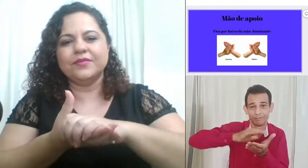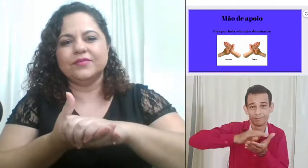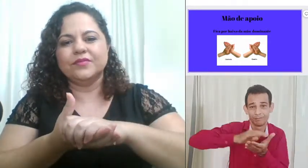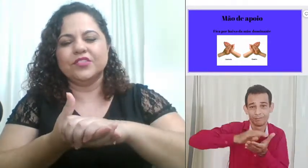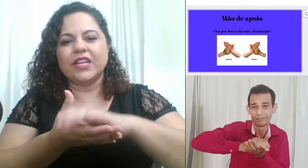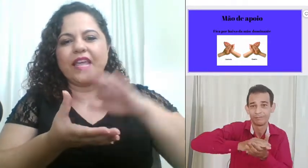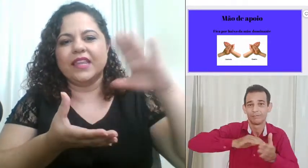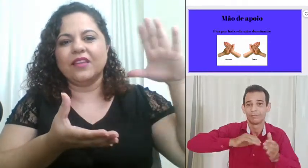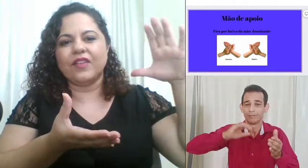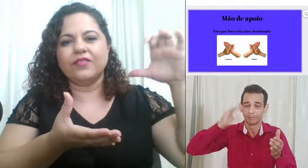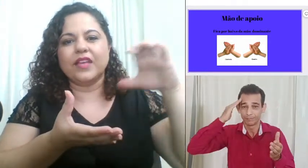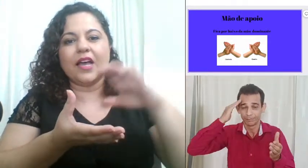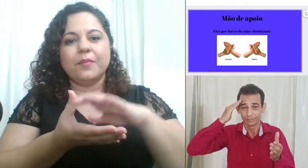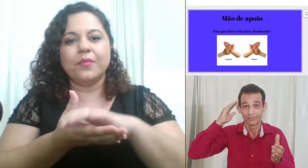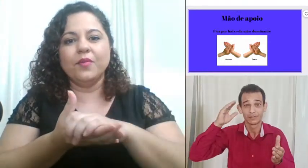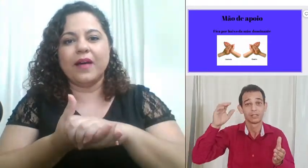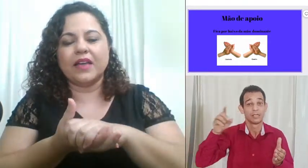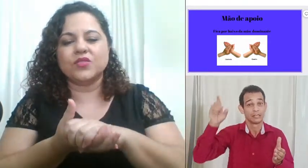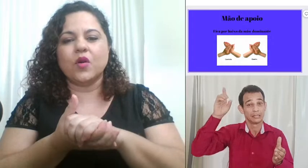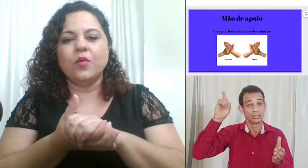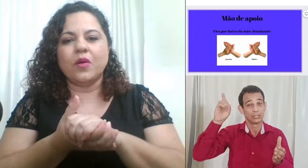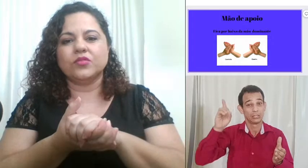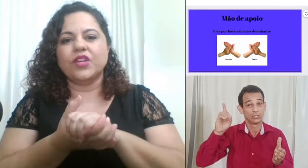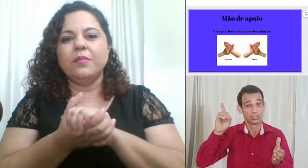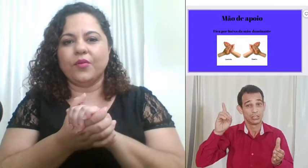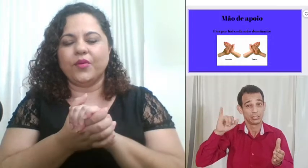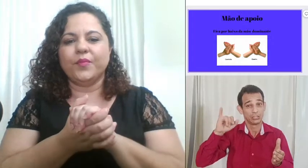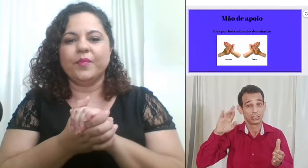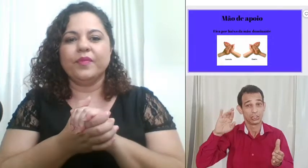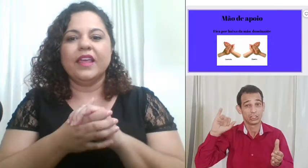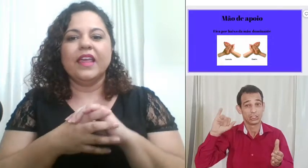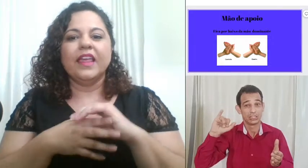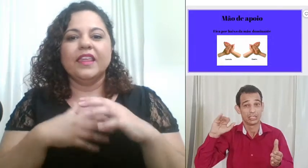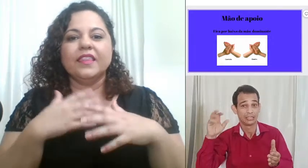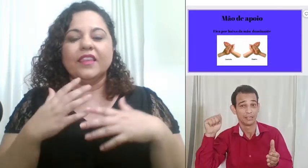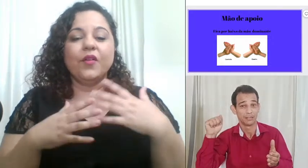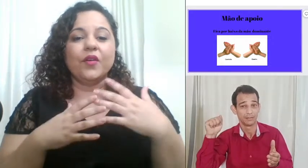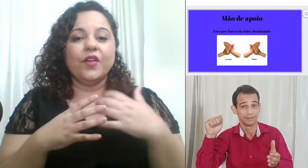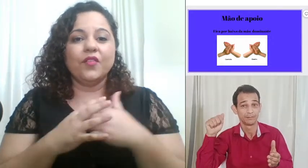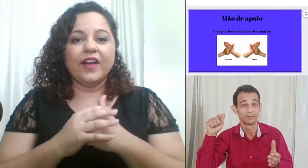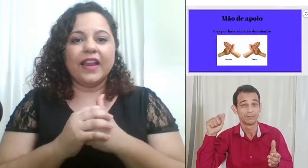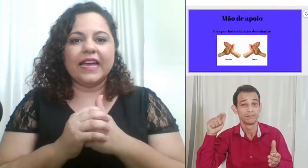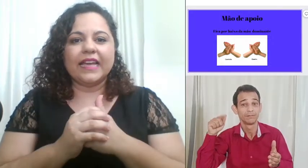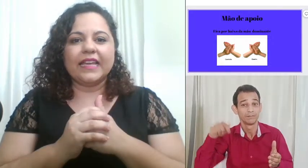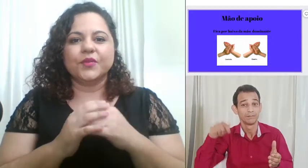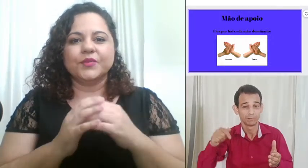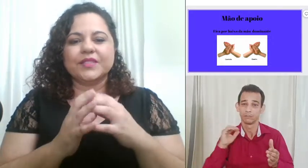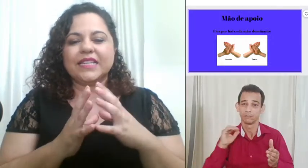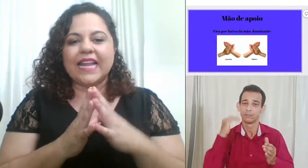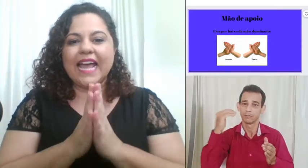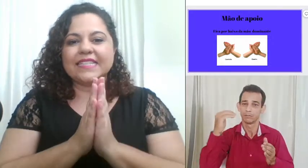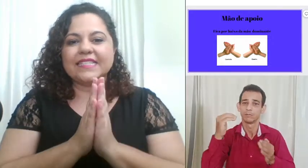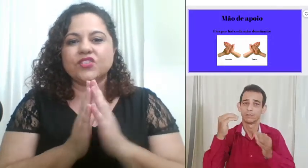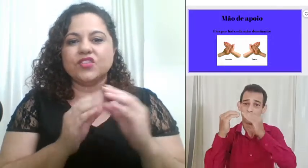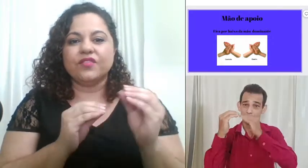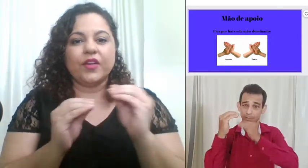direita vai ficar por baixo como mão de apoio então eu vou falar aqui alguns sinais e a gente vai